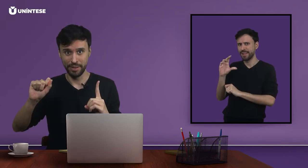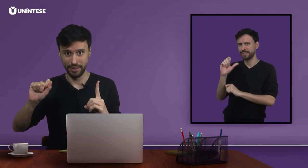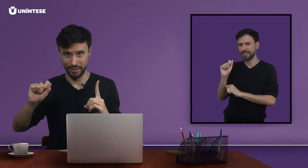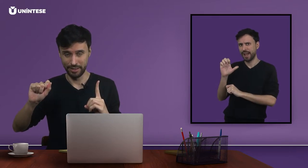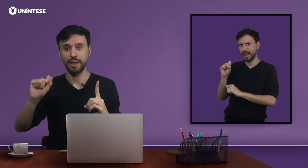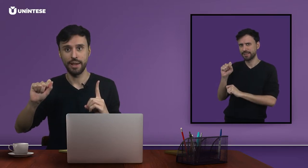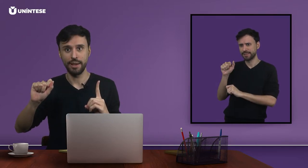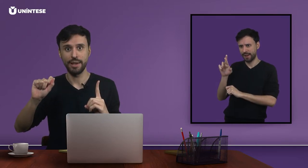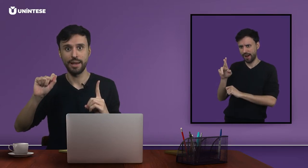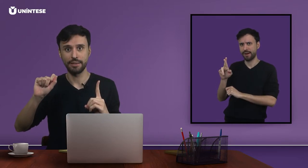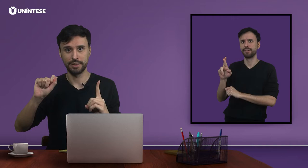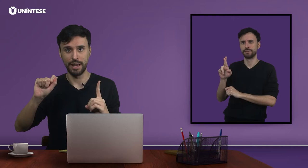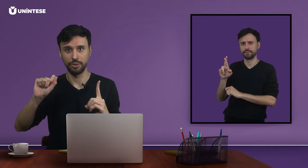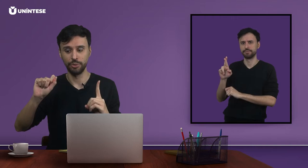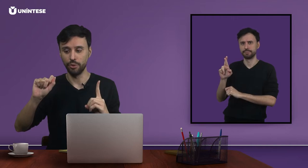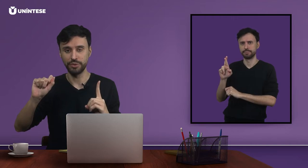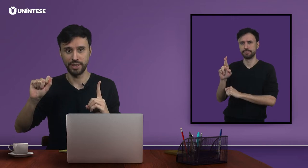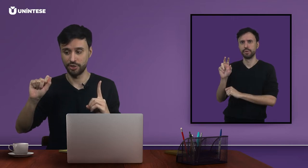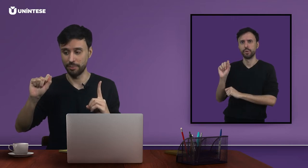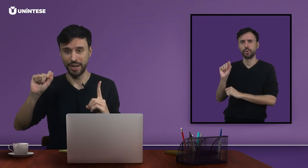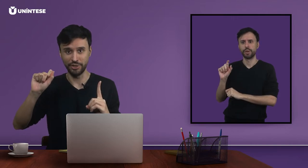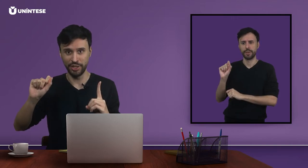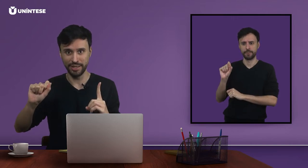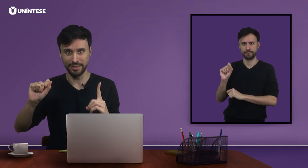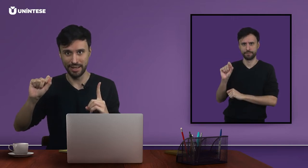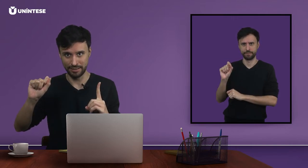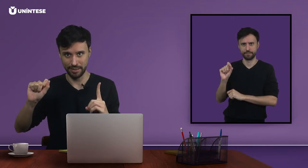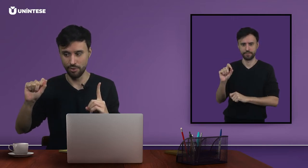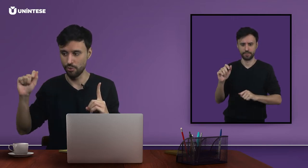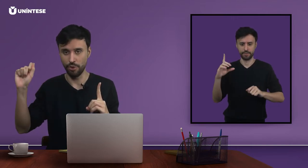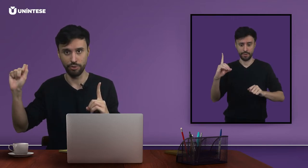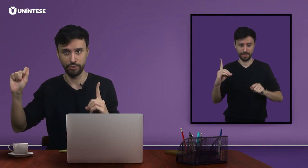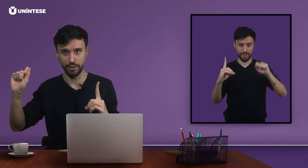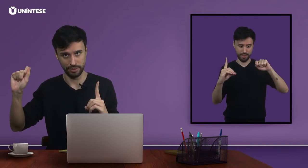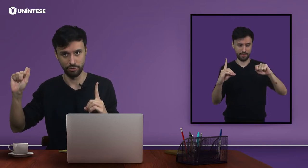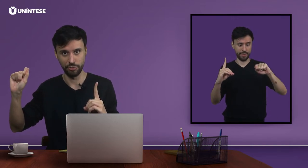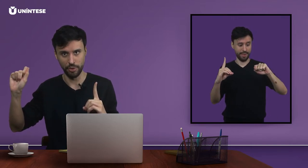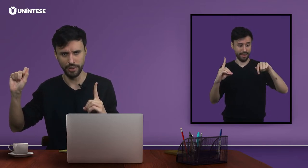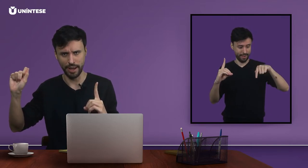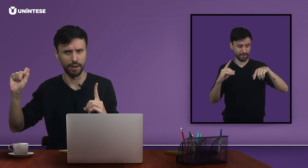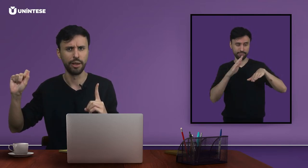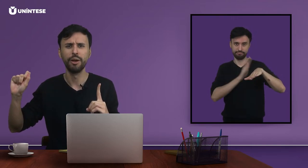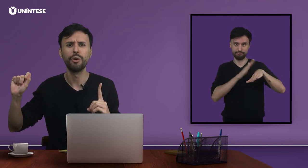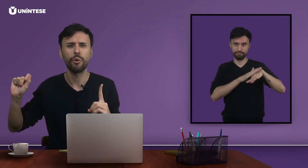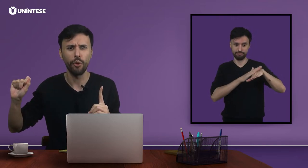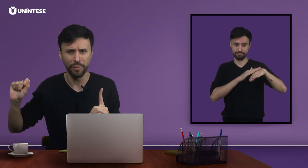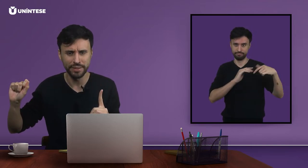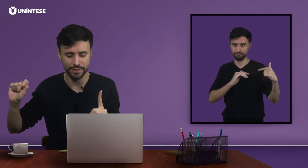banana é realizado, ou seja, pratica-se a ação com a configuração de mão em A. Como assim?